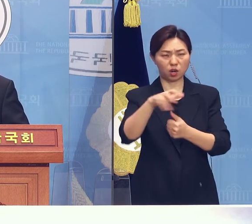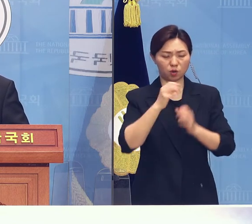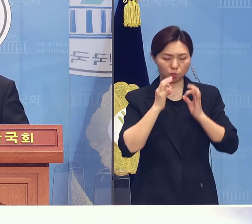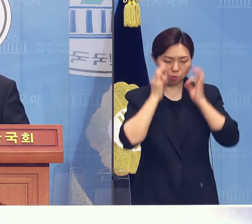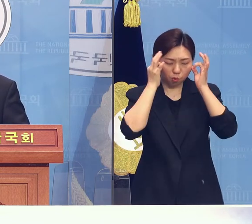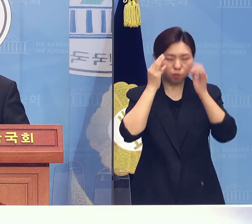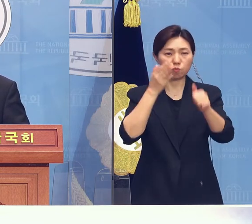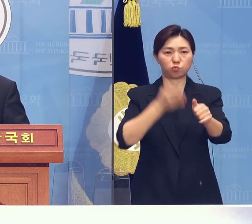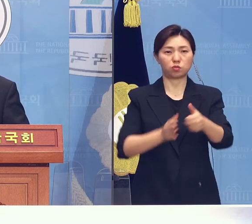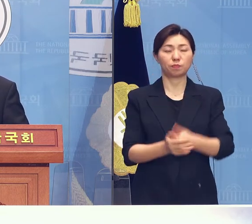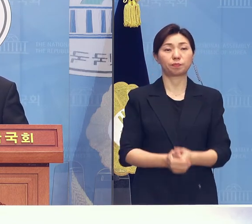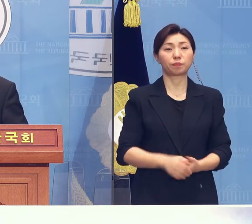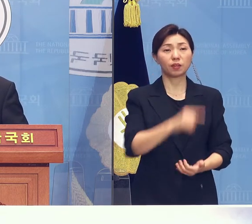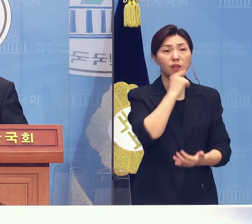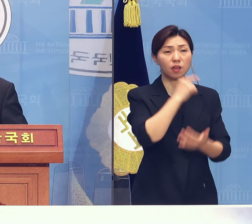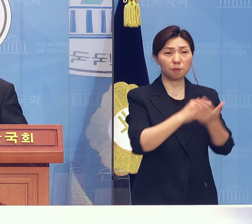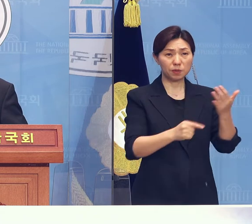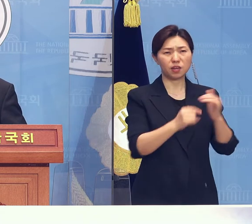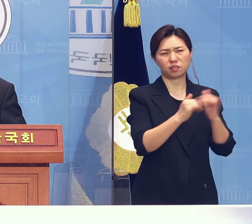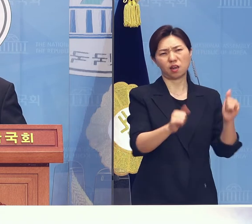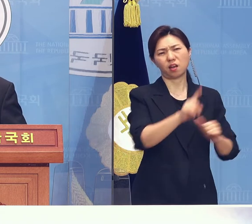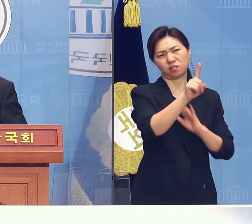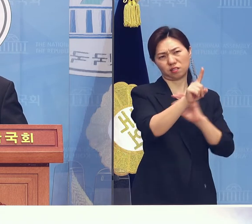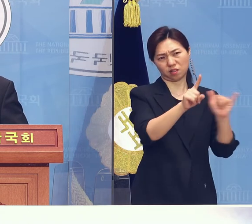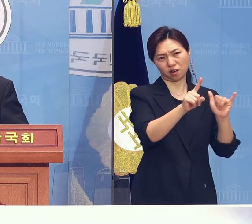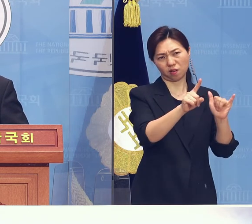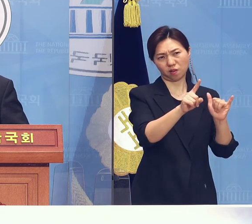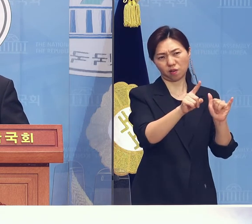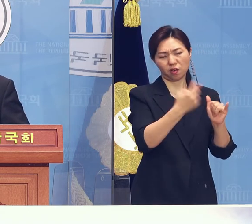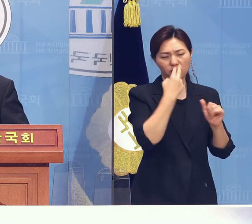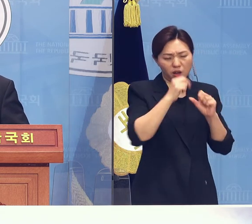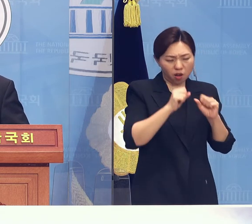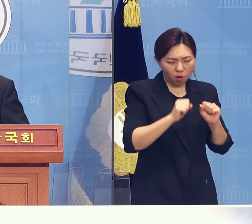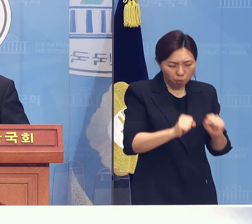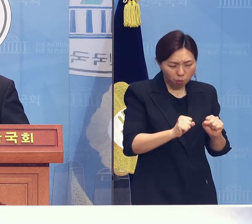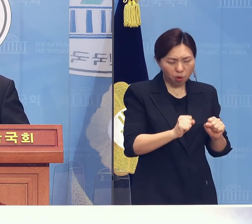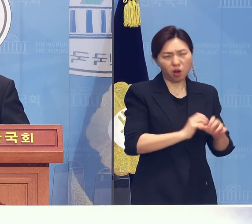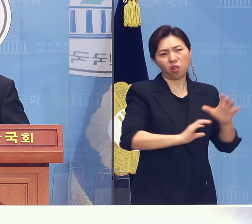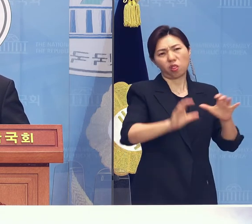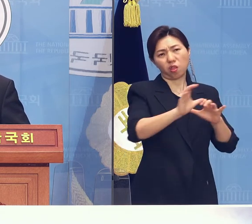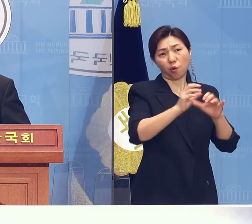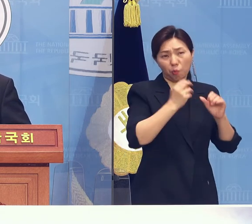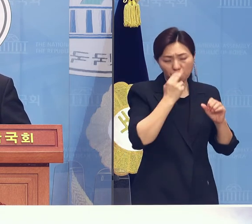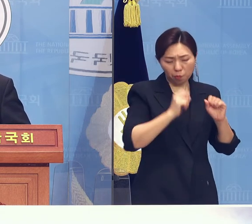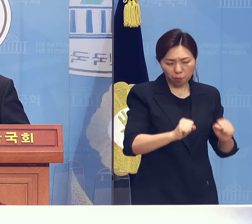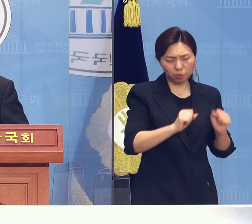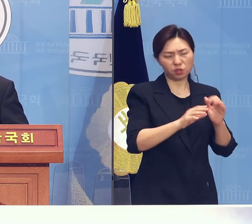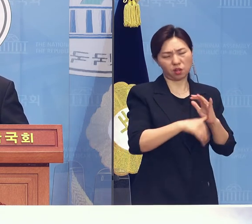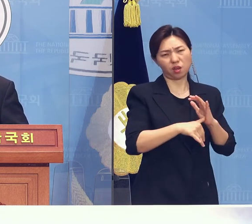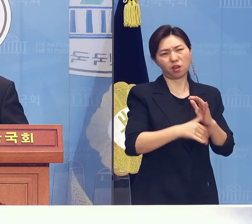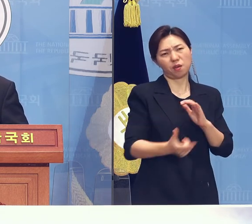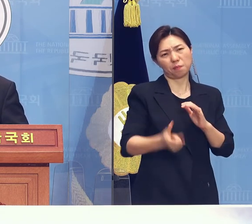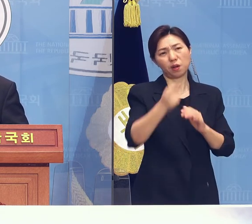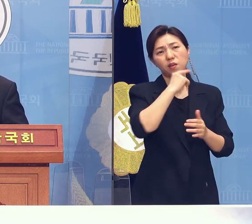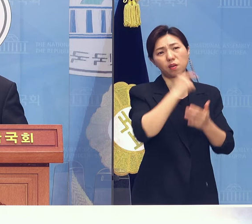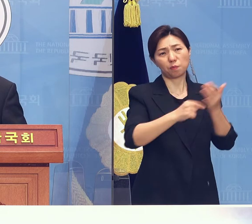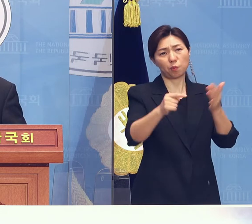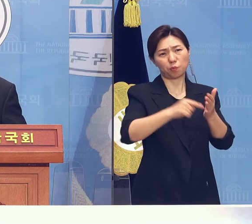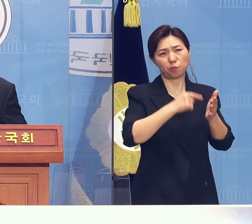피해자가 한 대라도 더 살아계실 때 보상 조치가 되기를 간절히 소원합니다.